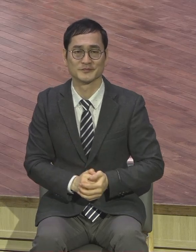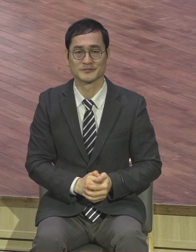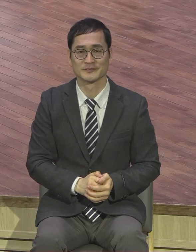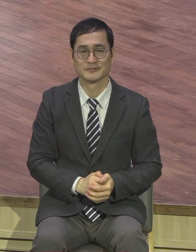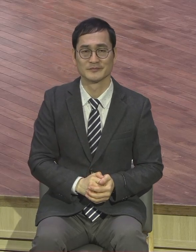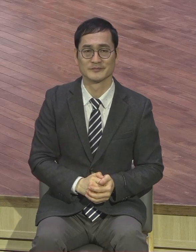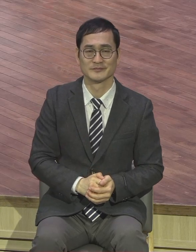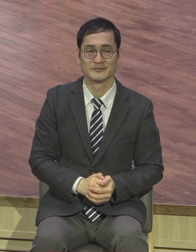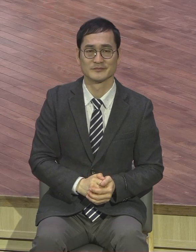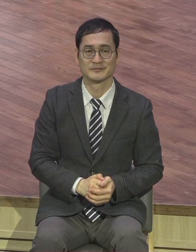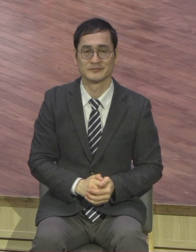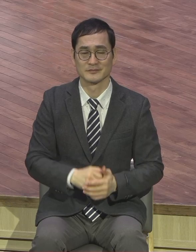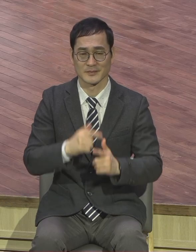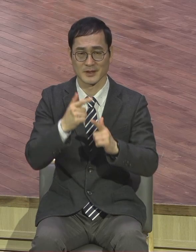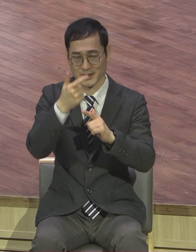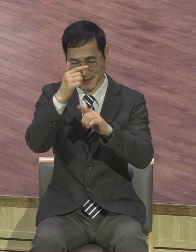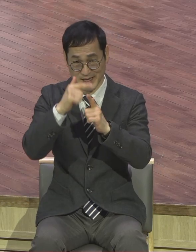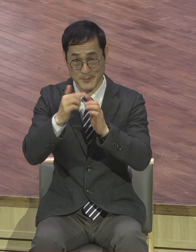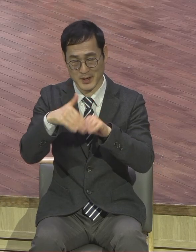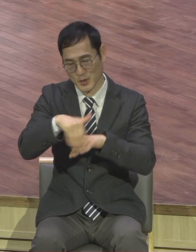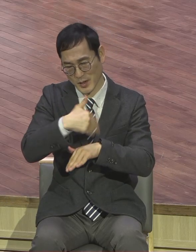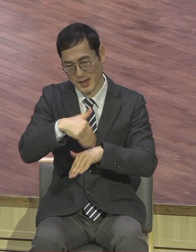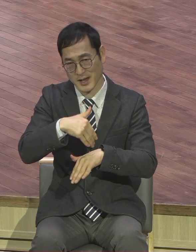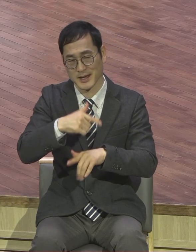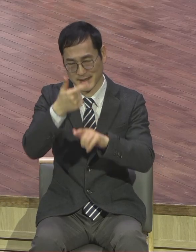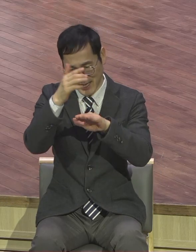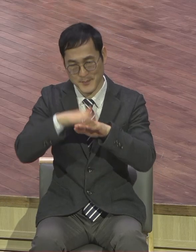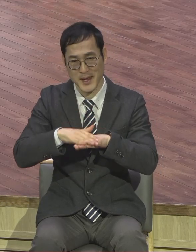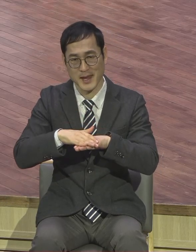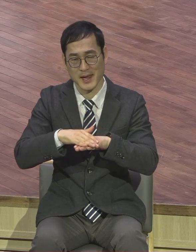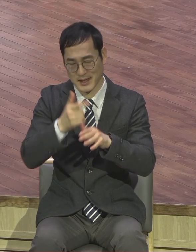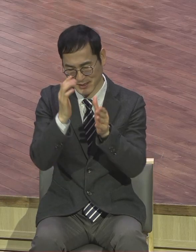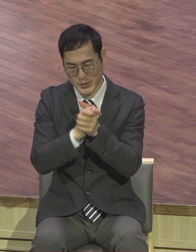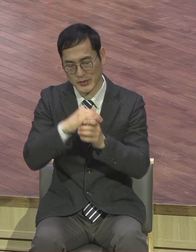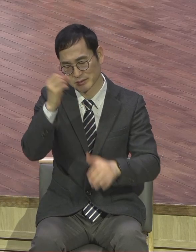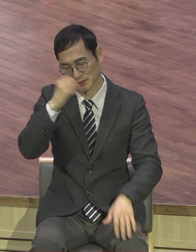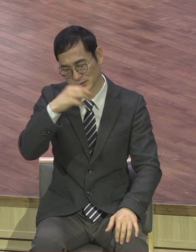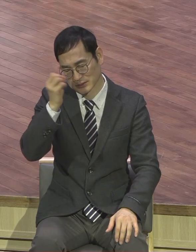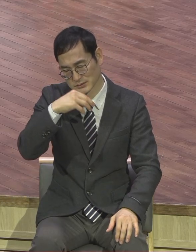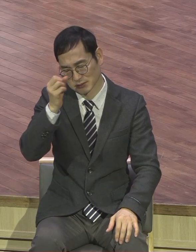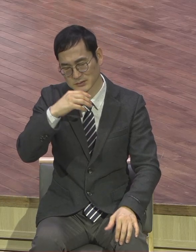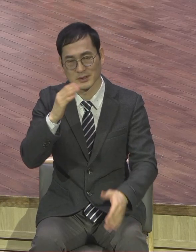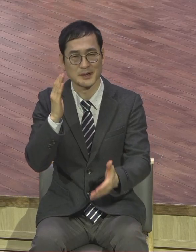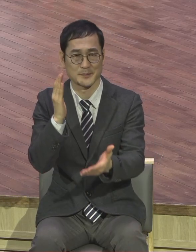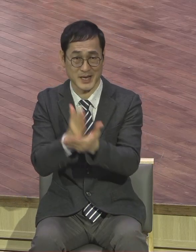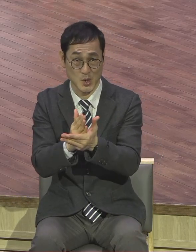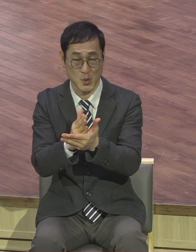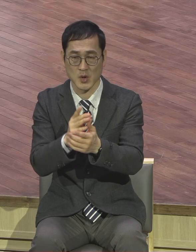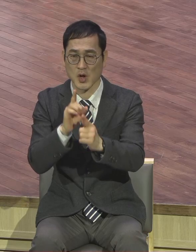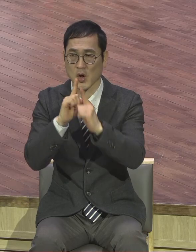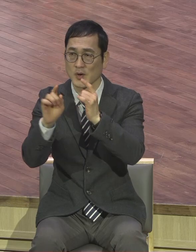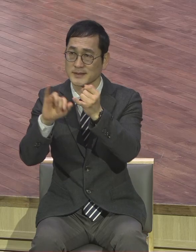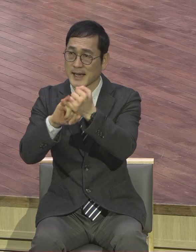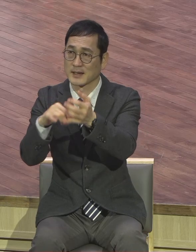예배 들지 마시고 막연한 기도하지 마시고 막연한 의심하지 마시고 언약 잡고 정말